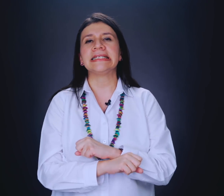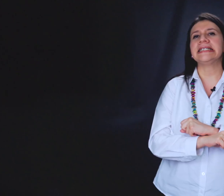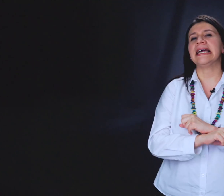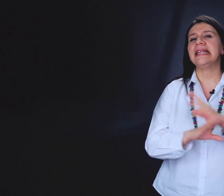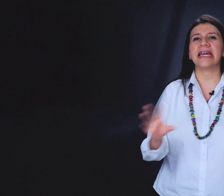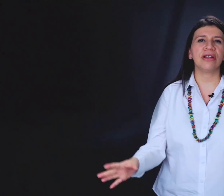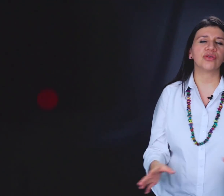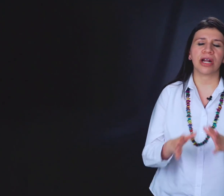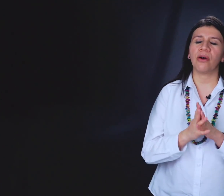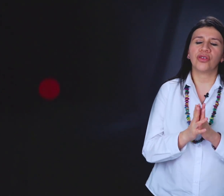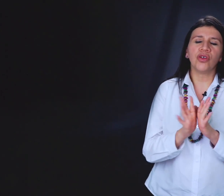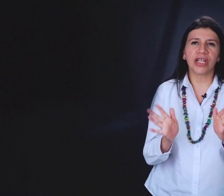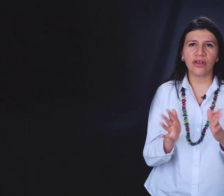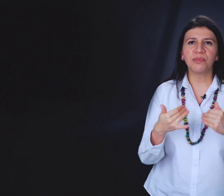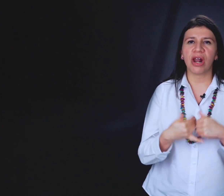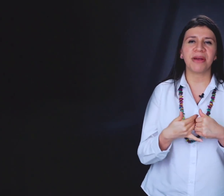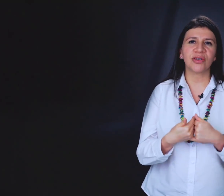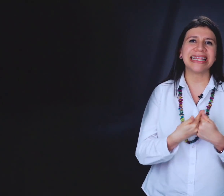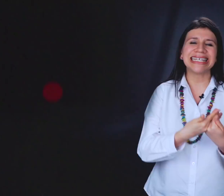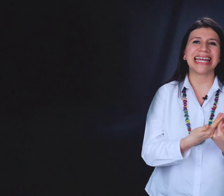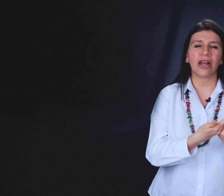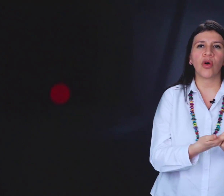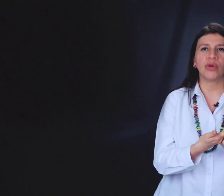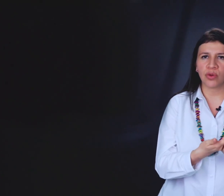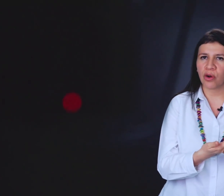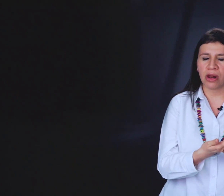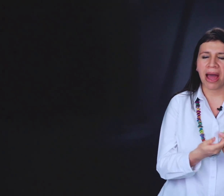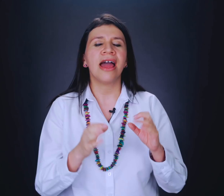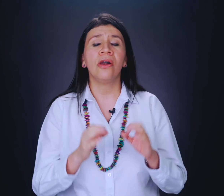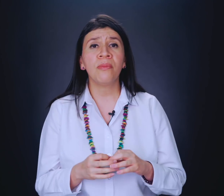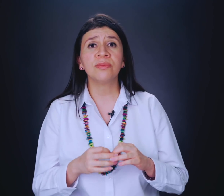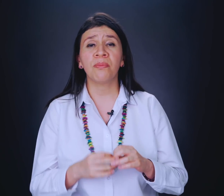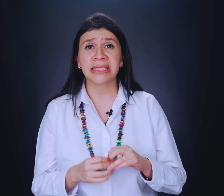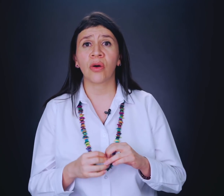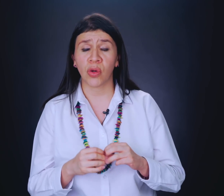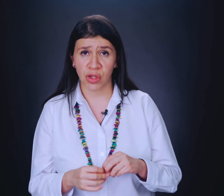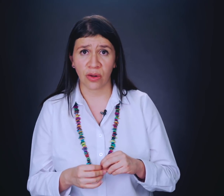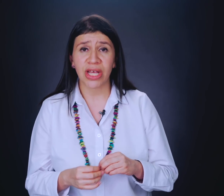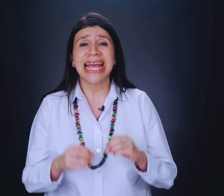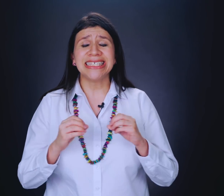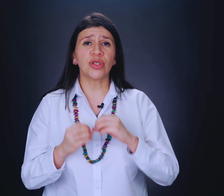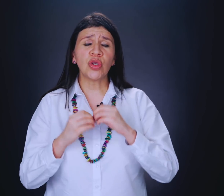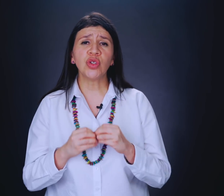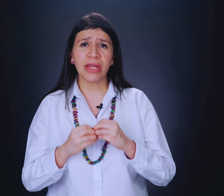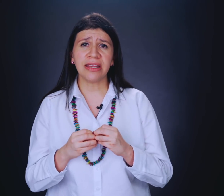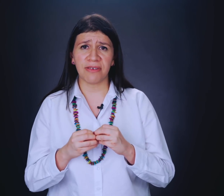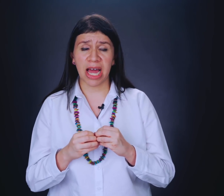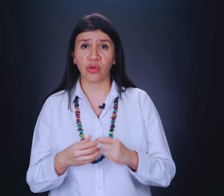ya le dijeron en su trabajo a todos lados, pero la persona dice que el alcohol no es un problema. Lo mismo pasa con los celos. Si nosotros no identificamos